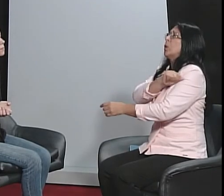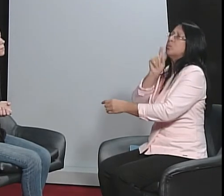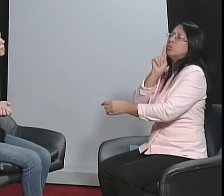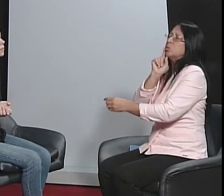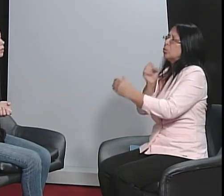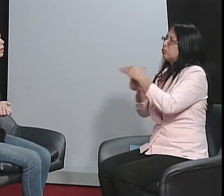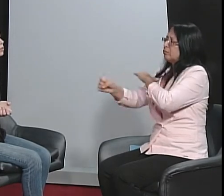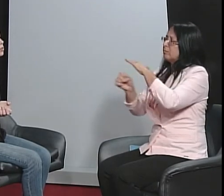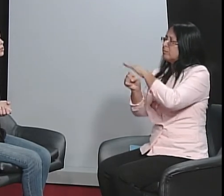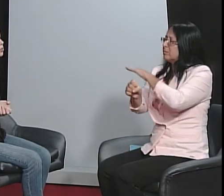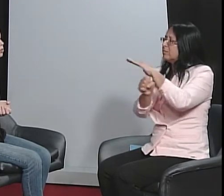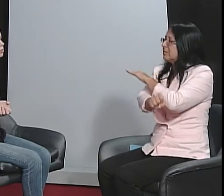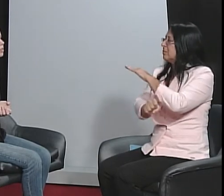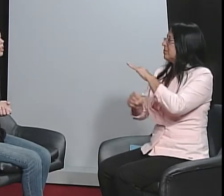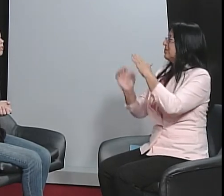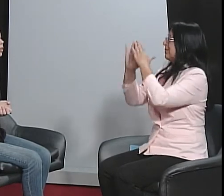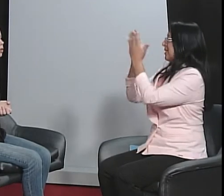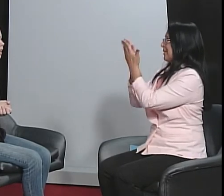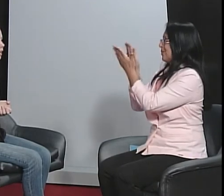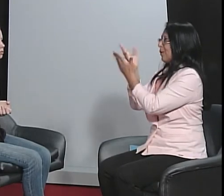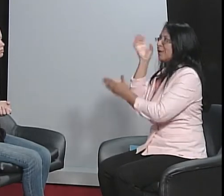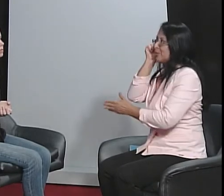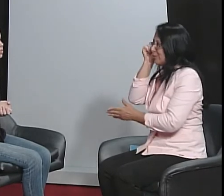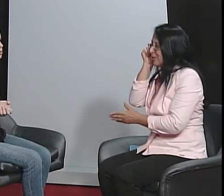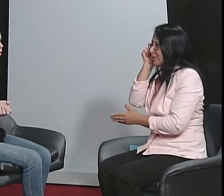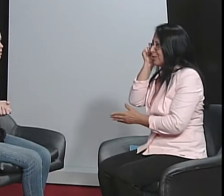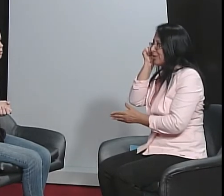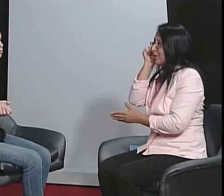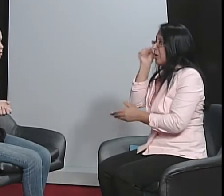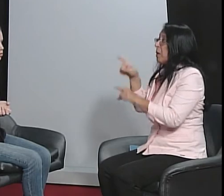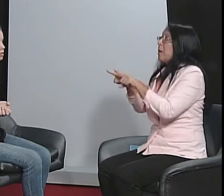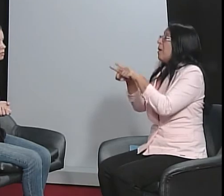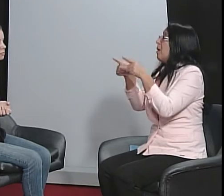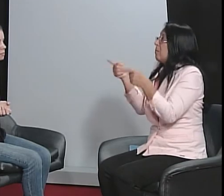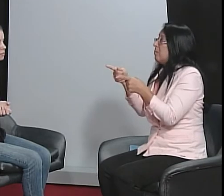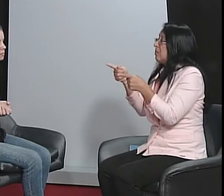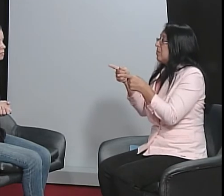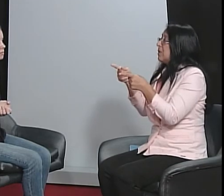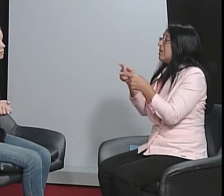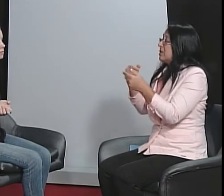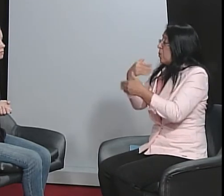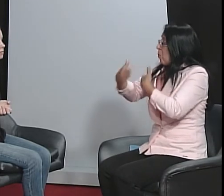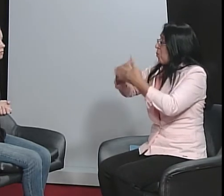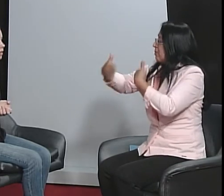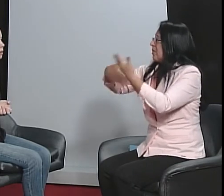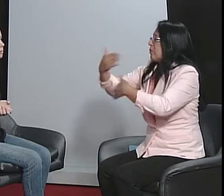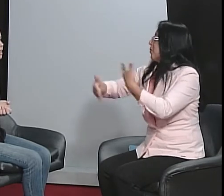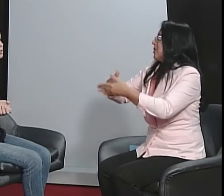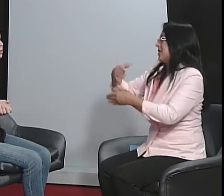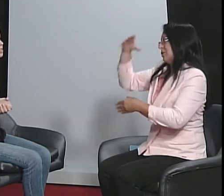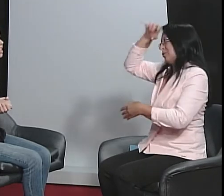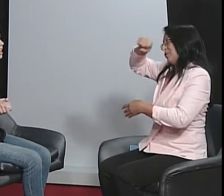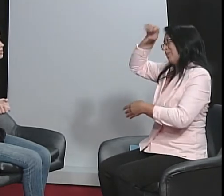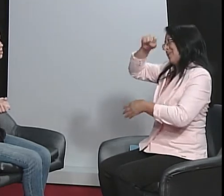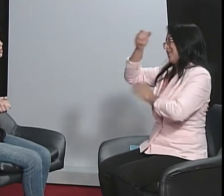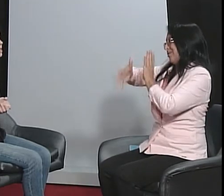O aluno surdo foi colocado em escolas de ouvintes, mas o processo de